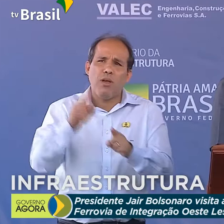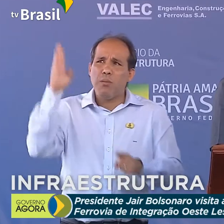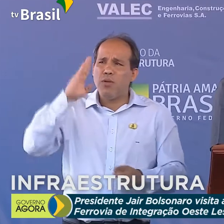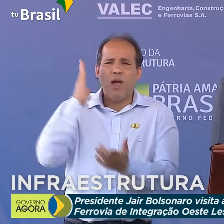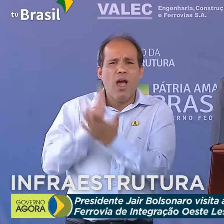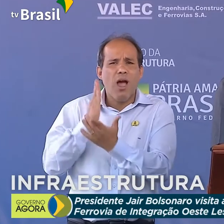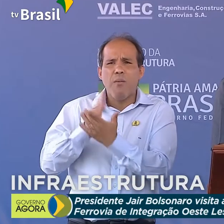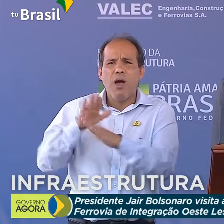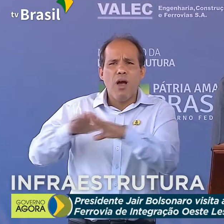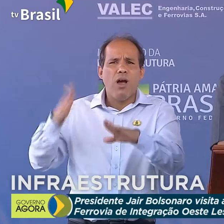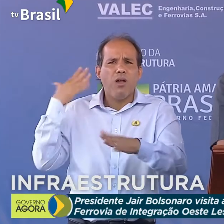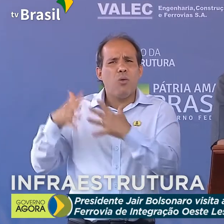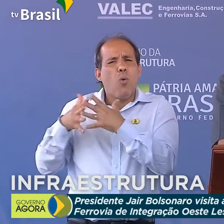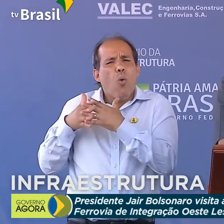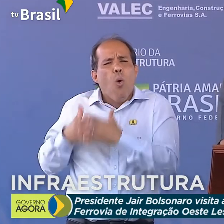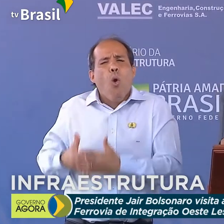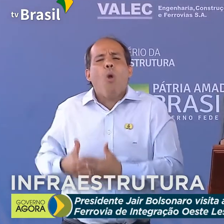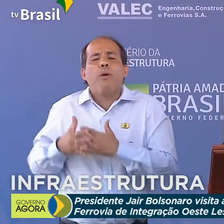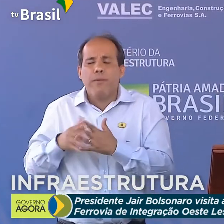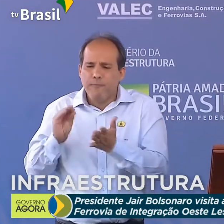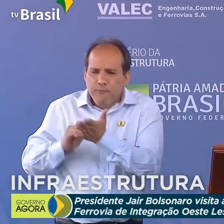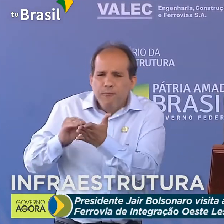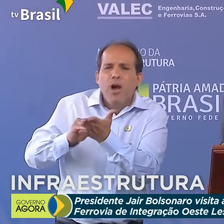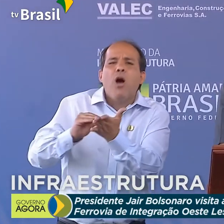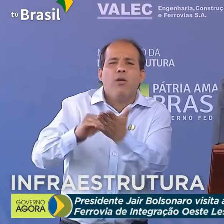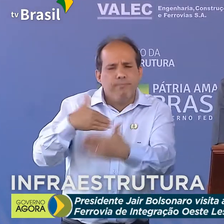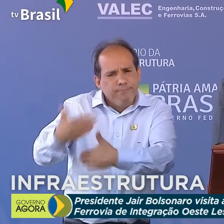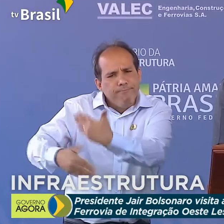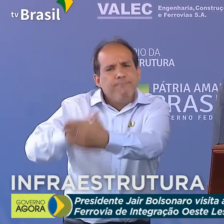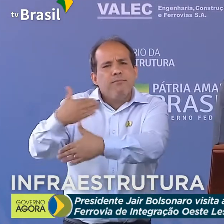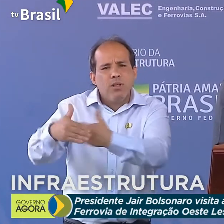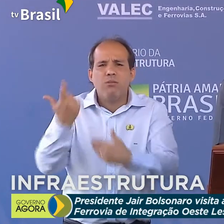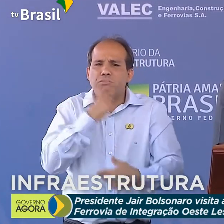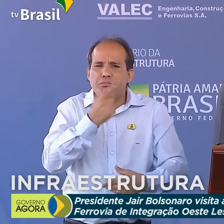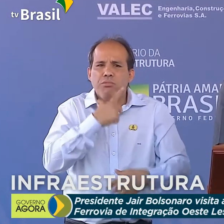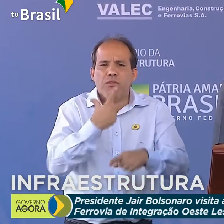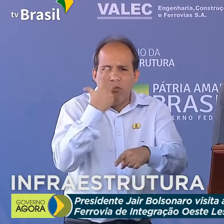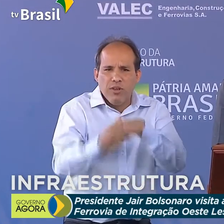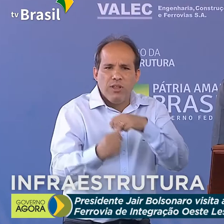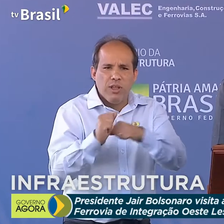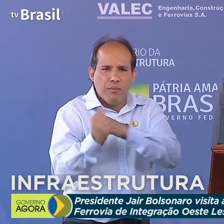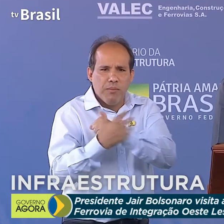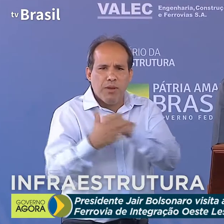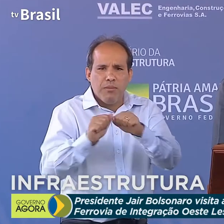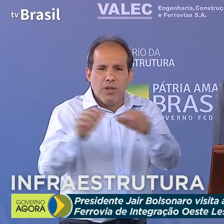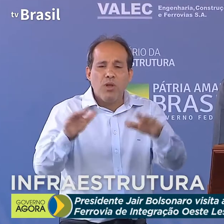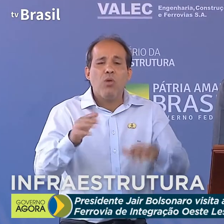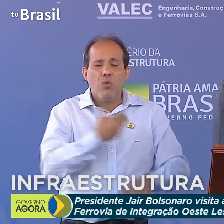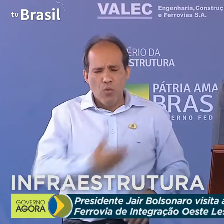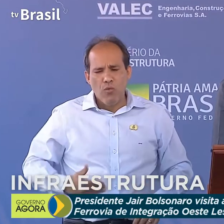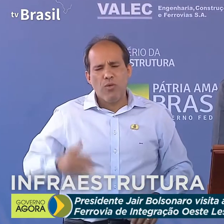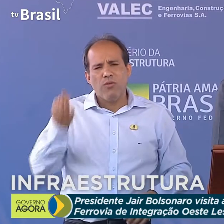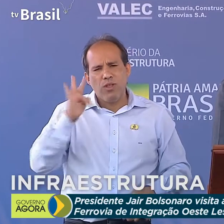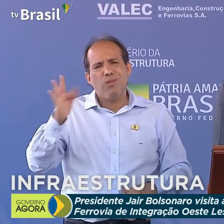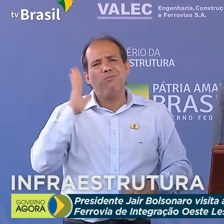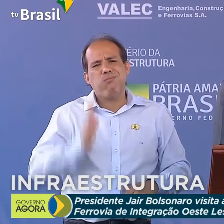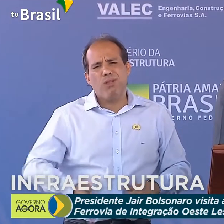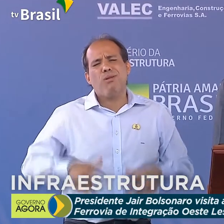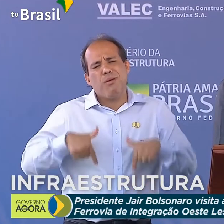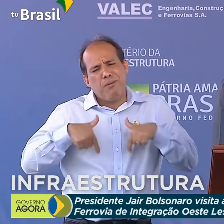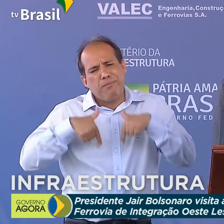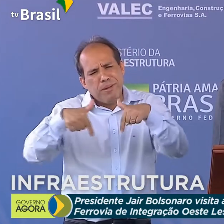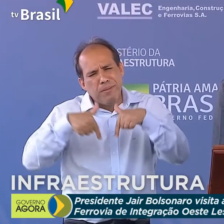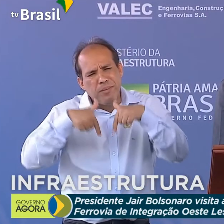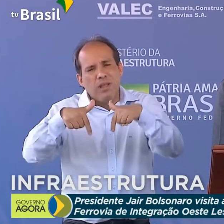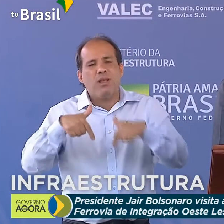complicada que ainda se encontra. Estamos praticamente vencendo a pandemia. O governo fez tudo para que